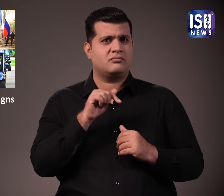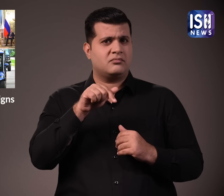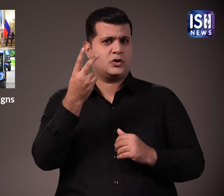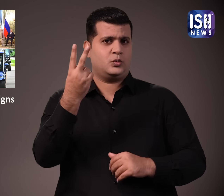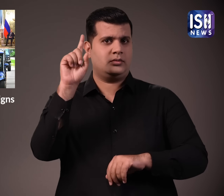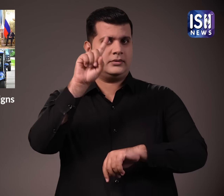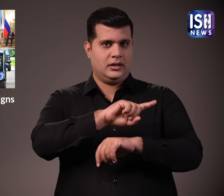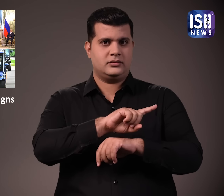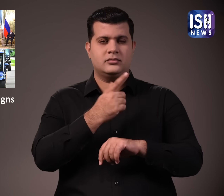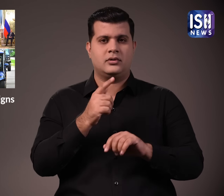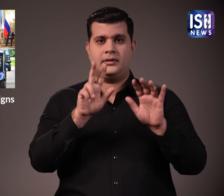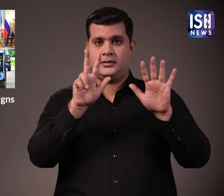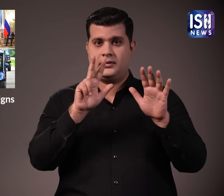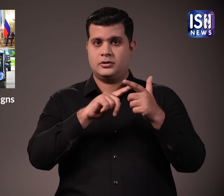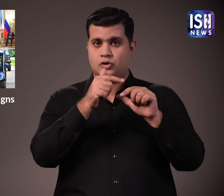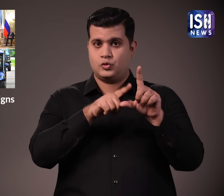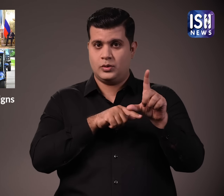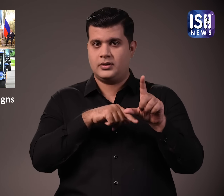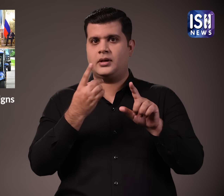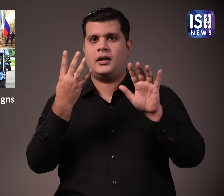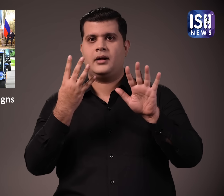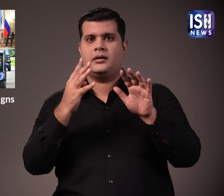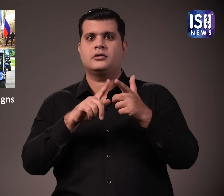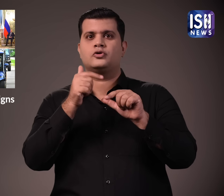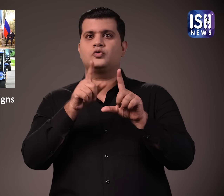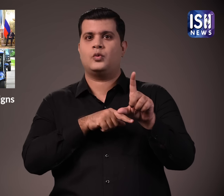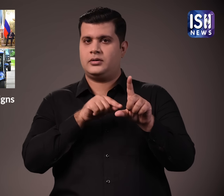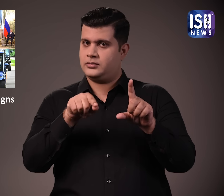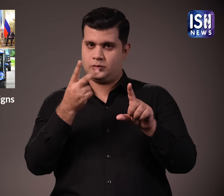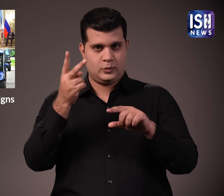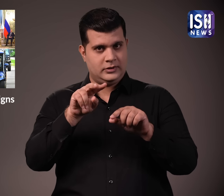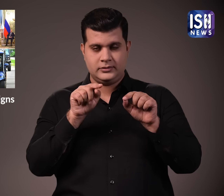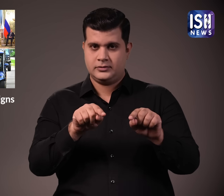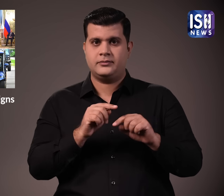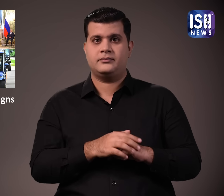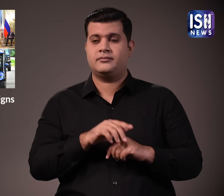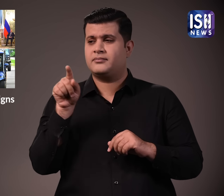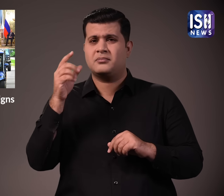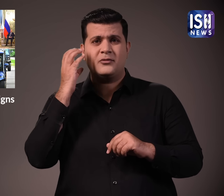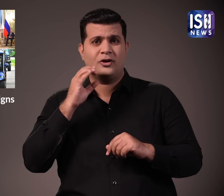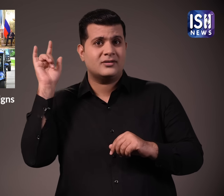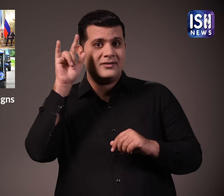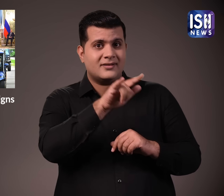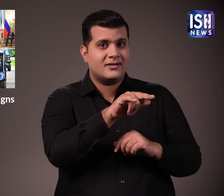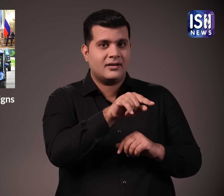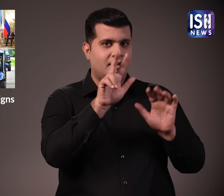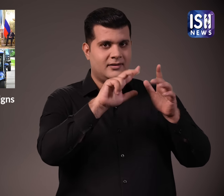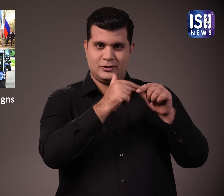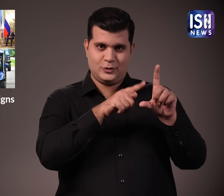ये 8-9 जुलाई 2024 तक दो दिवसिय यात्रा थी पीएम मोदी 8 जुलाई को मोस्को